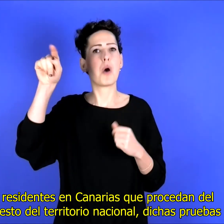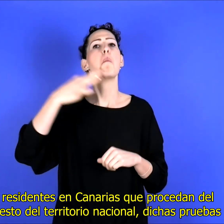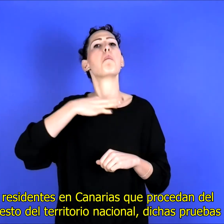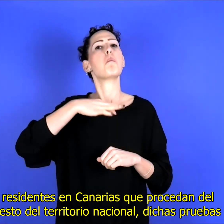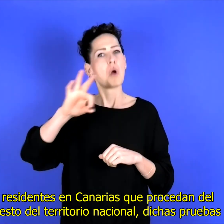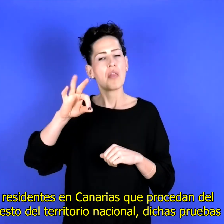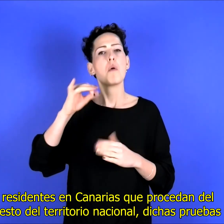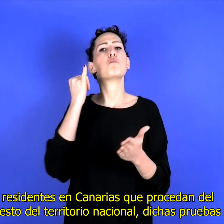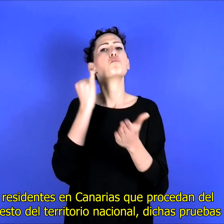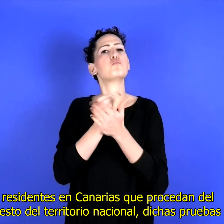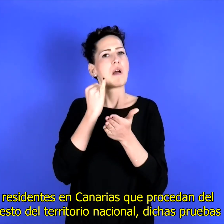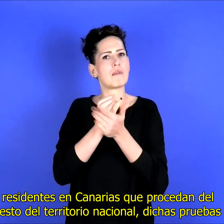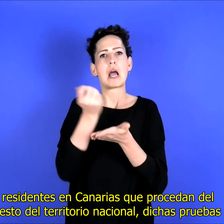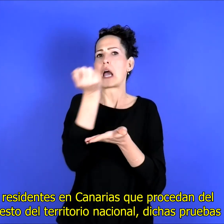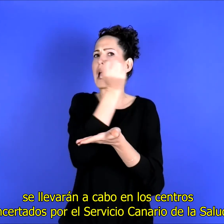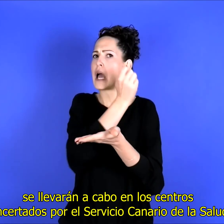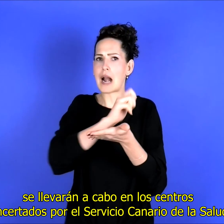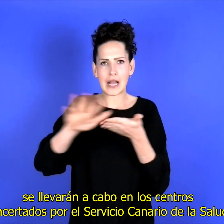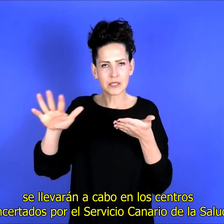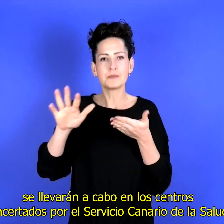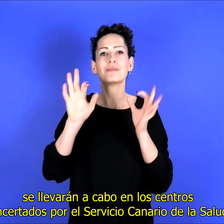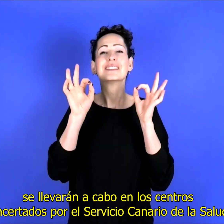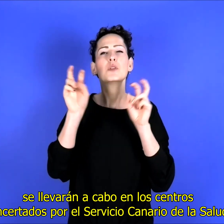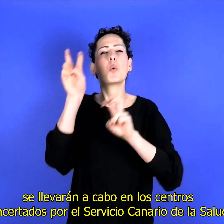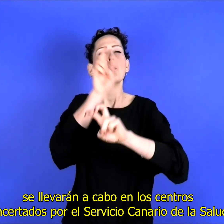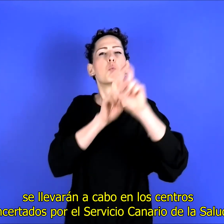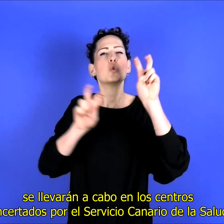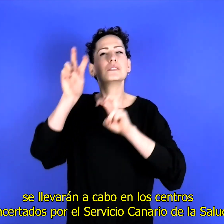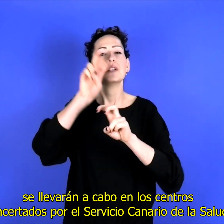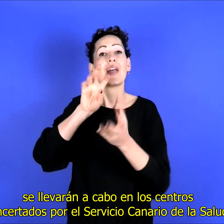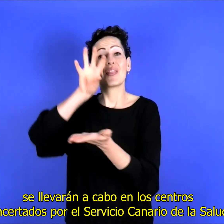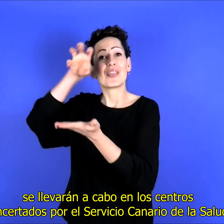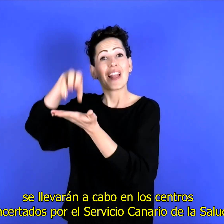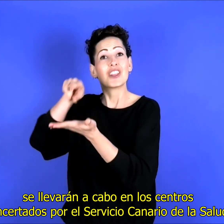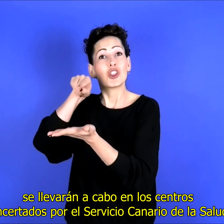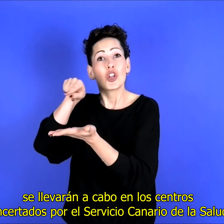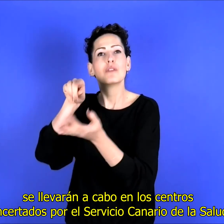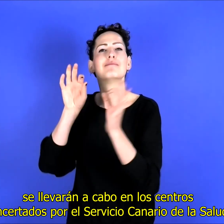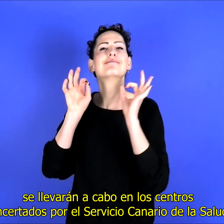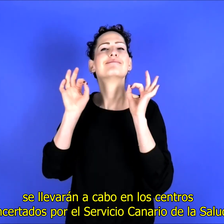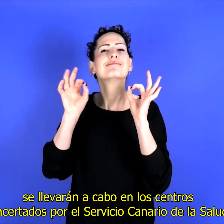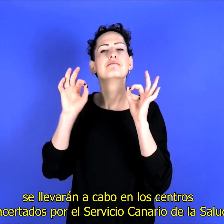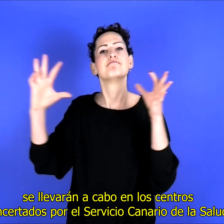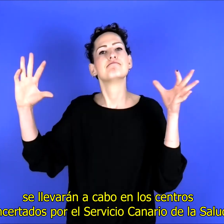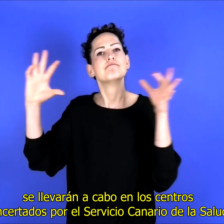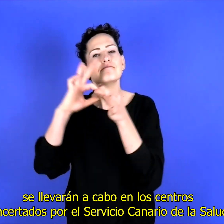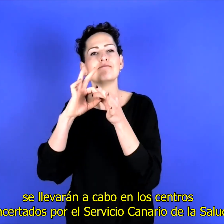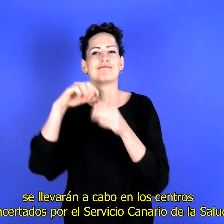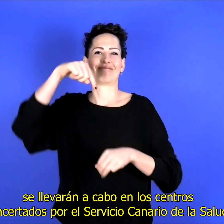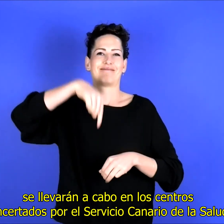Dichas pruebas se llevarán a cabo en los centros concertados por el Servicio Canario de Salud.